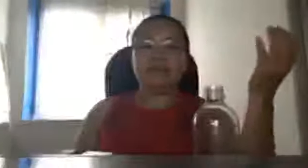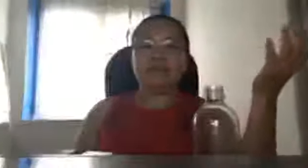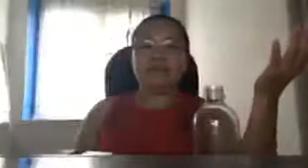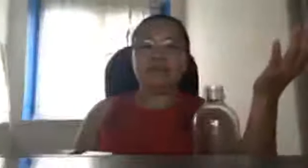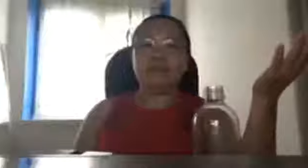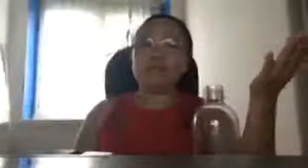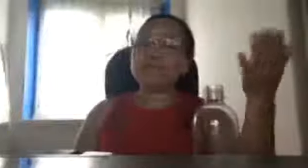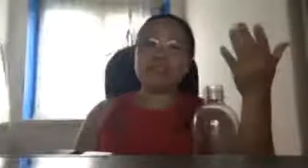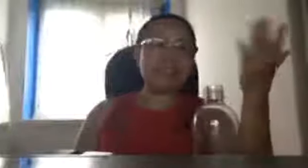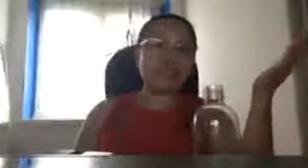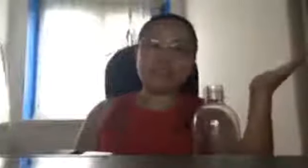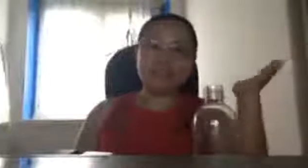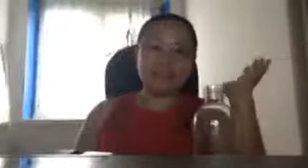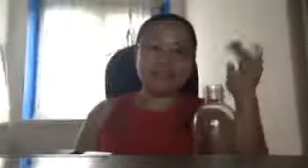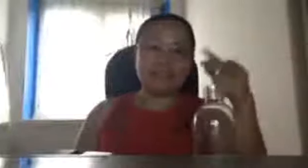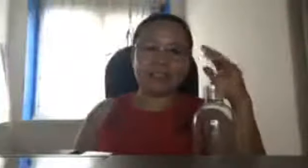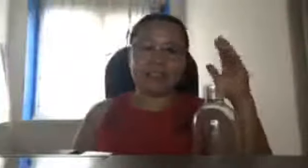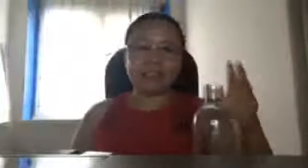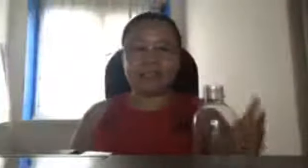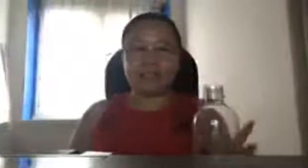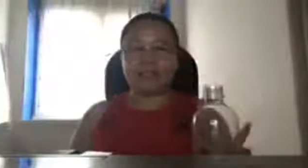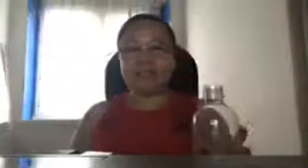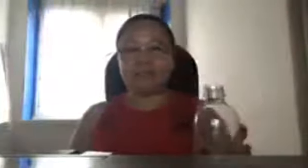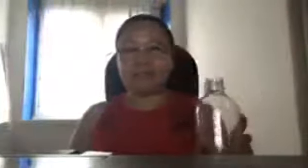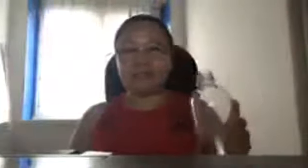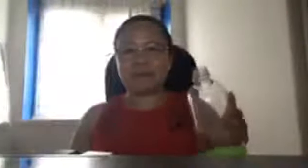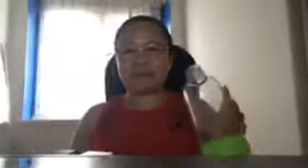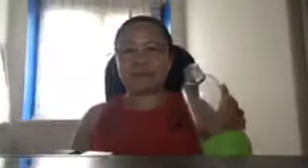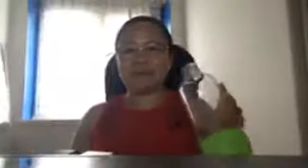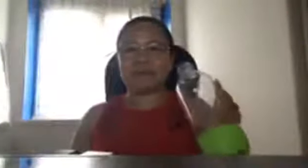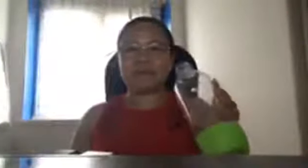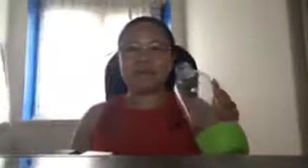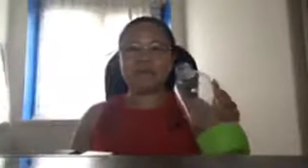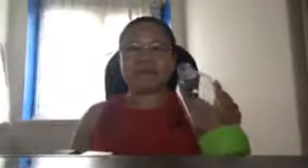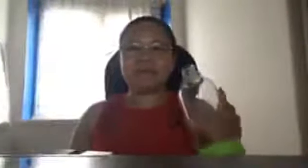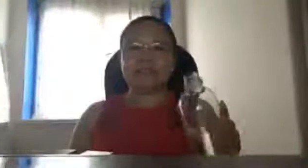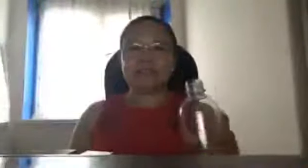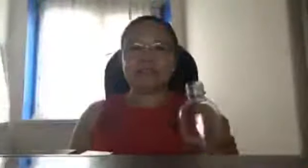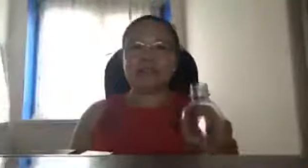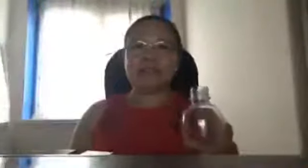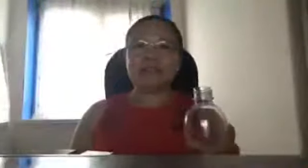wala sa kanila nisa nagsasalita di ba para